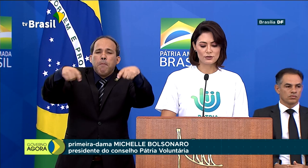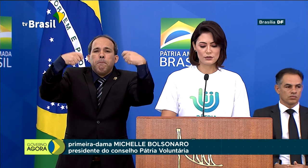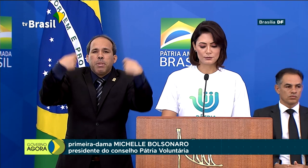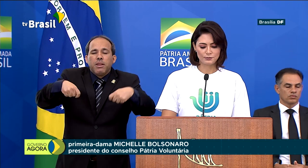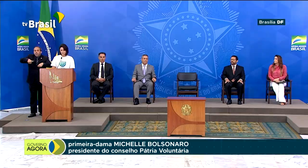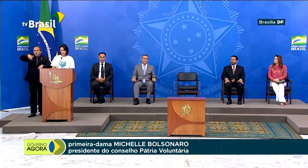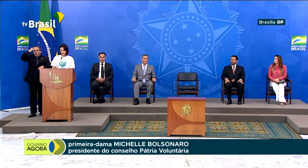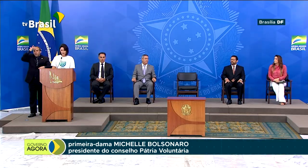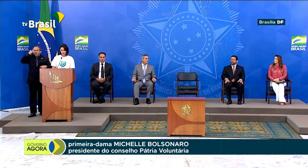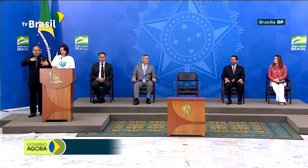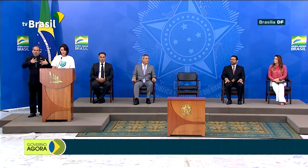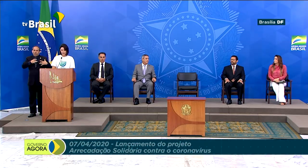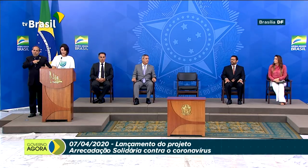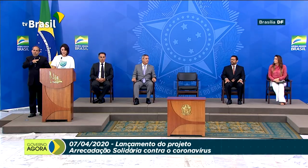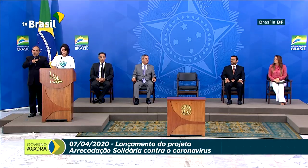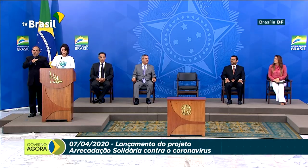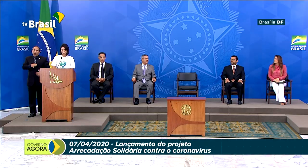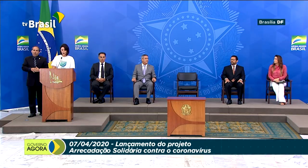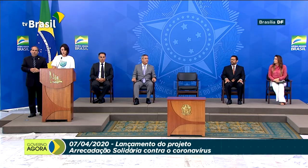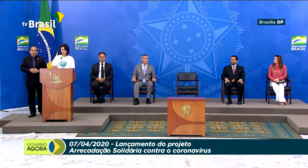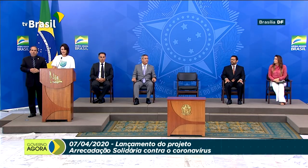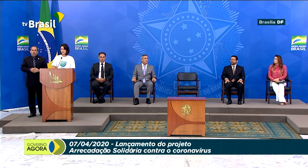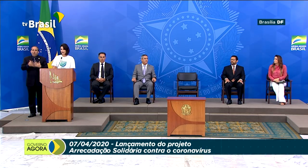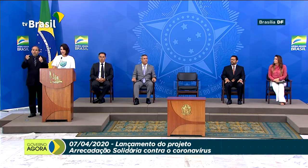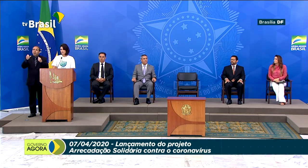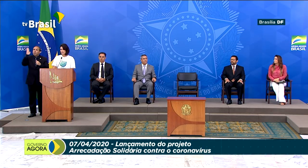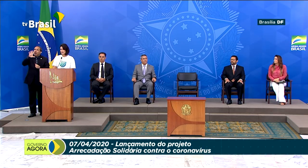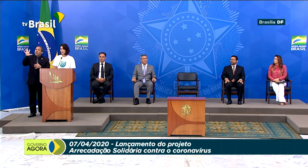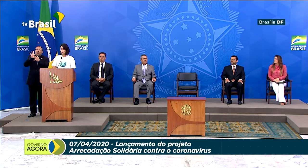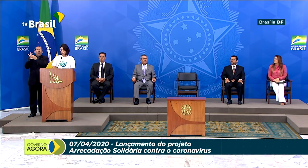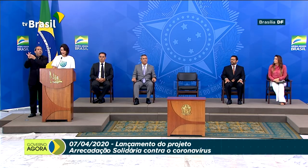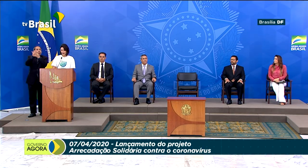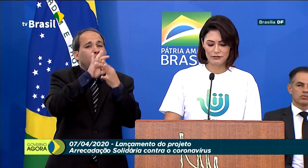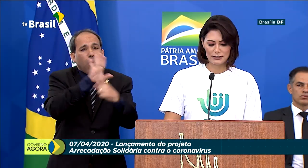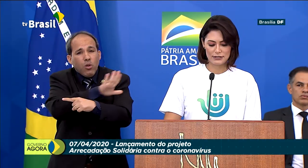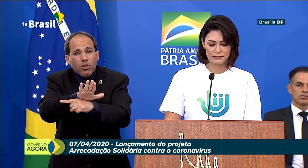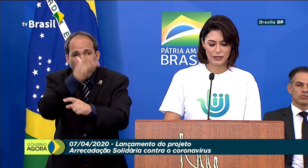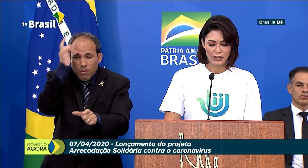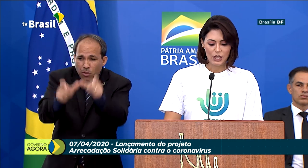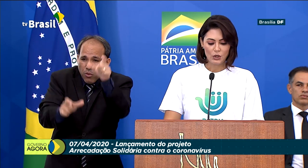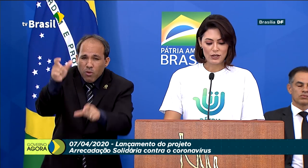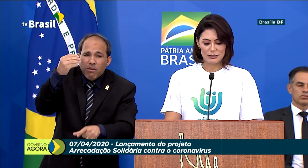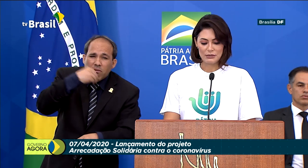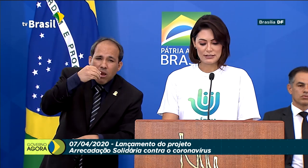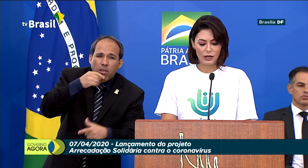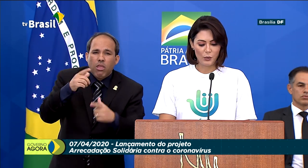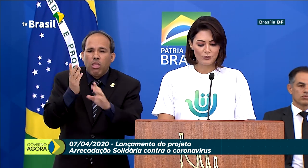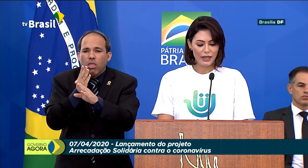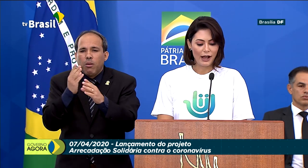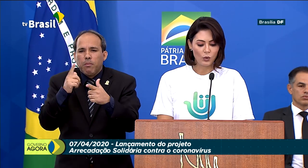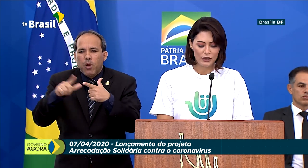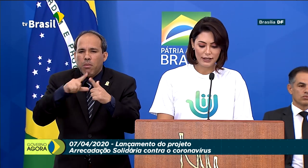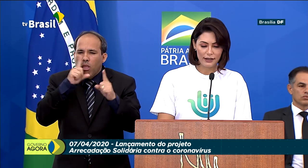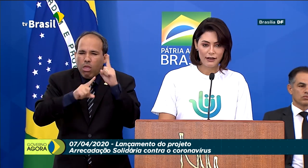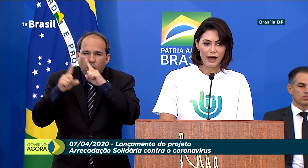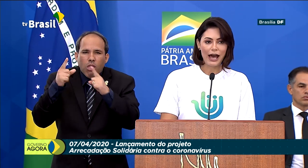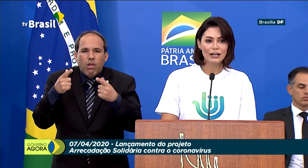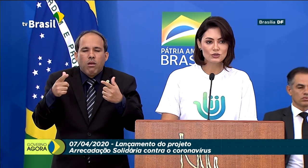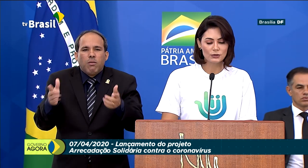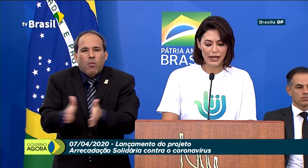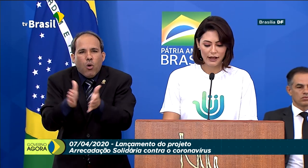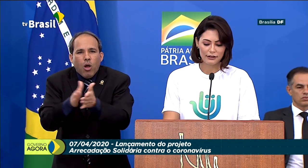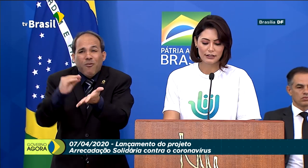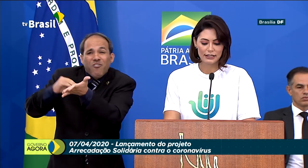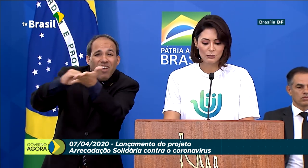voluntários. Vamos unir a nação em prol dos mais frágeis e vulneráveis. Nossa missão é acolher,